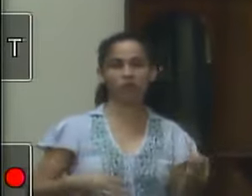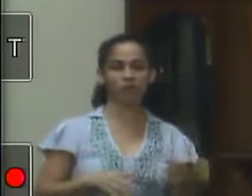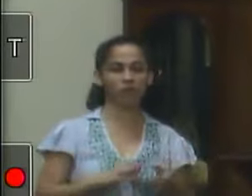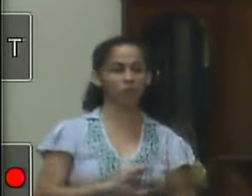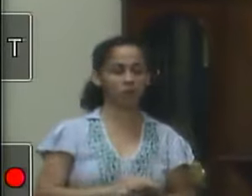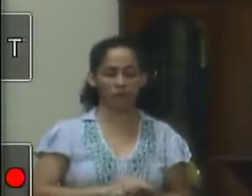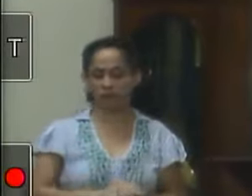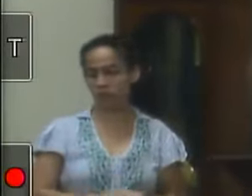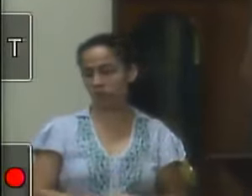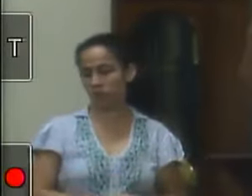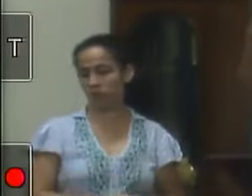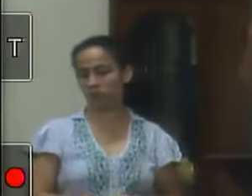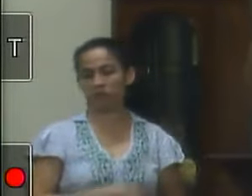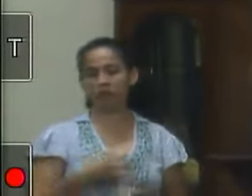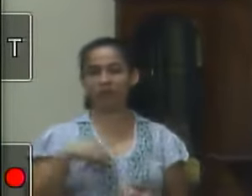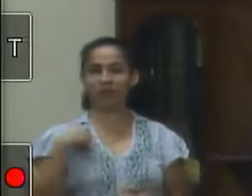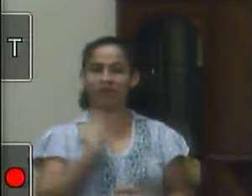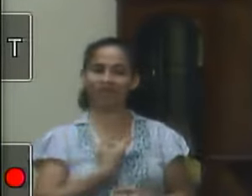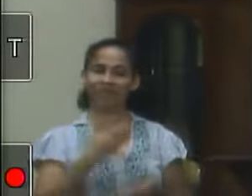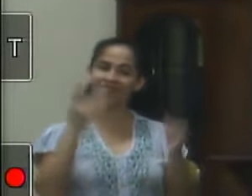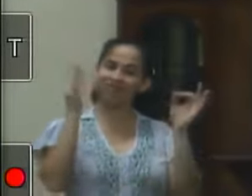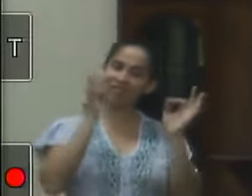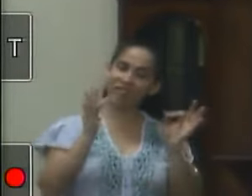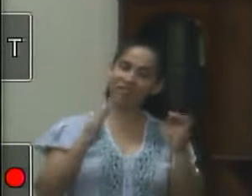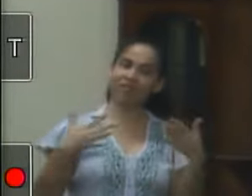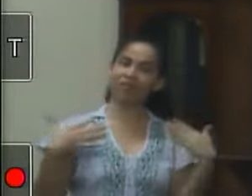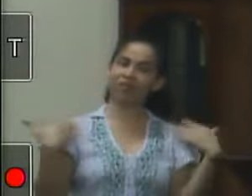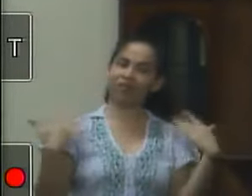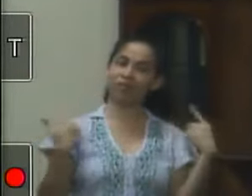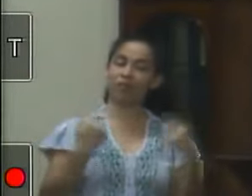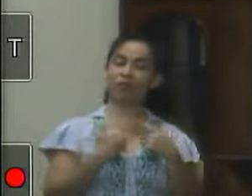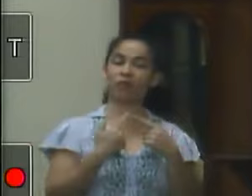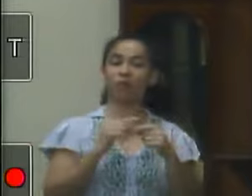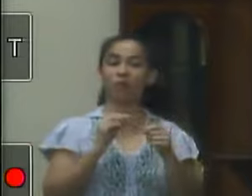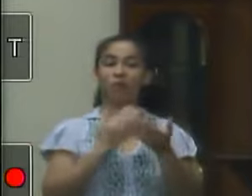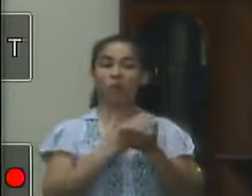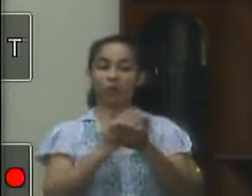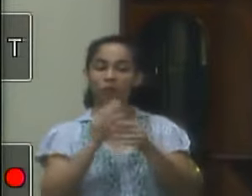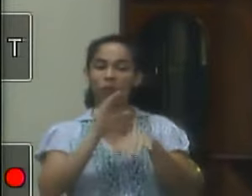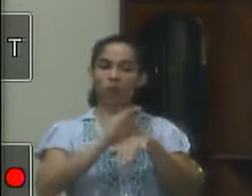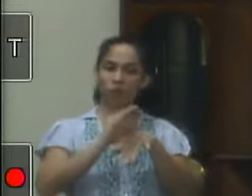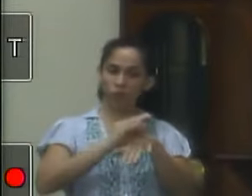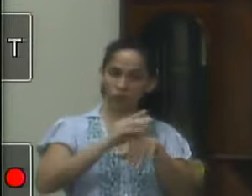isso aí é gratificante, isso aí é muito, é,